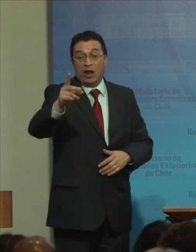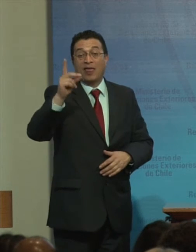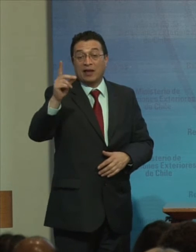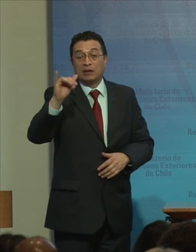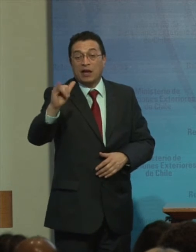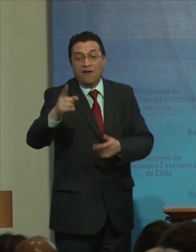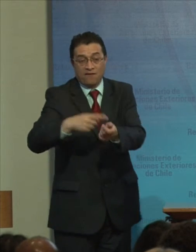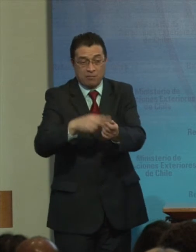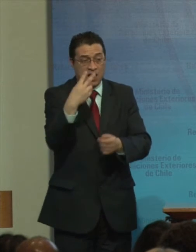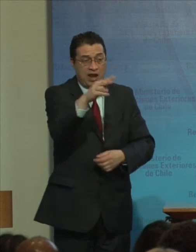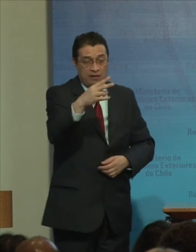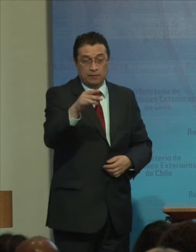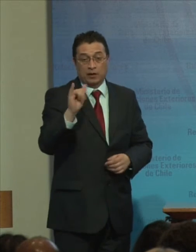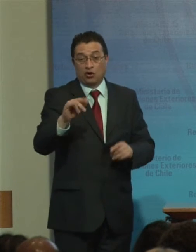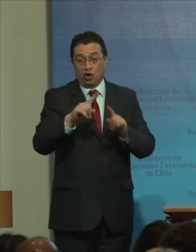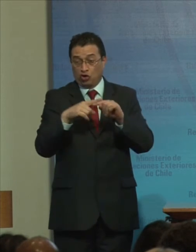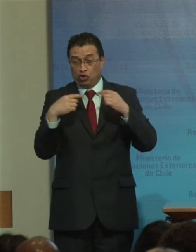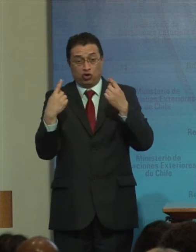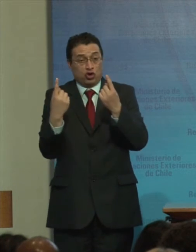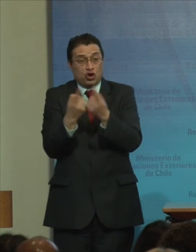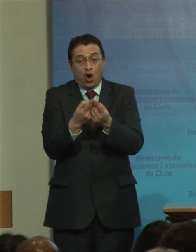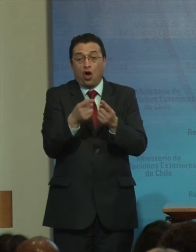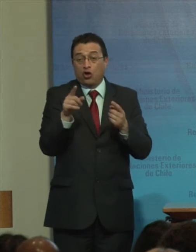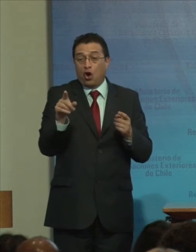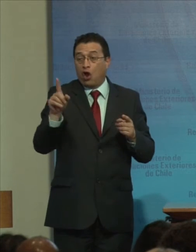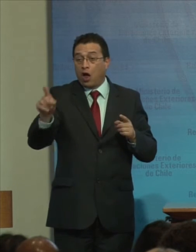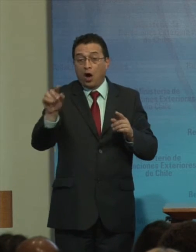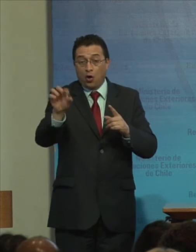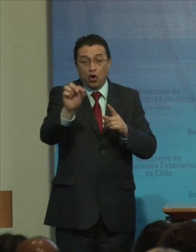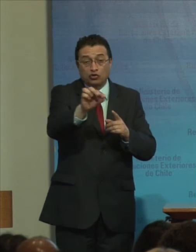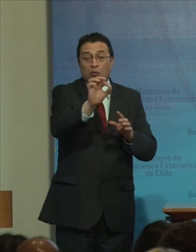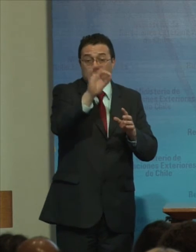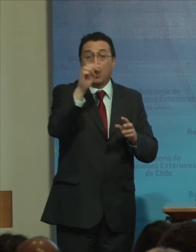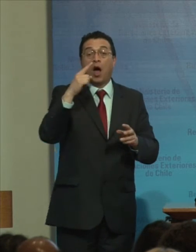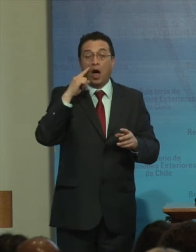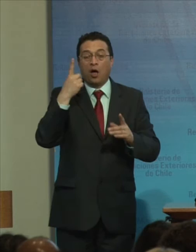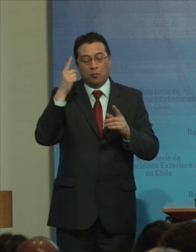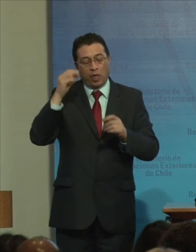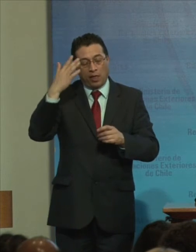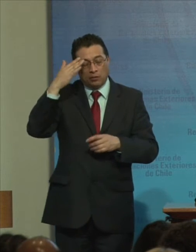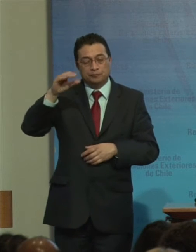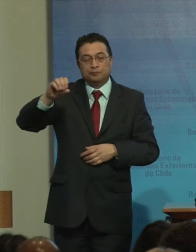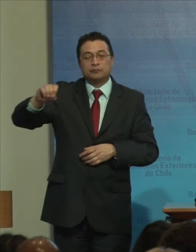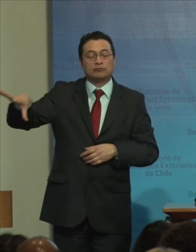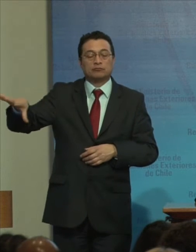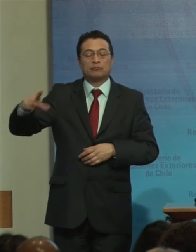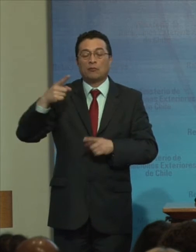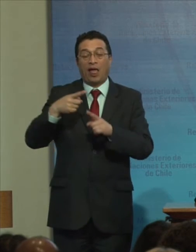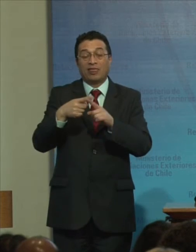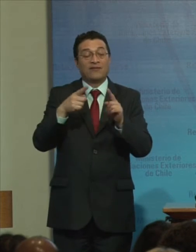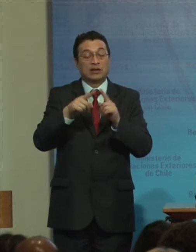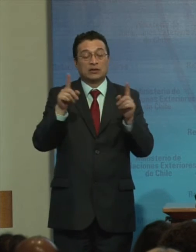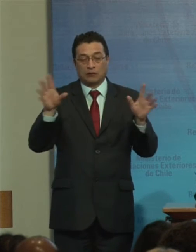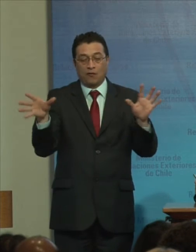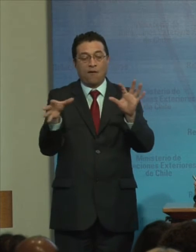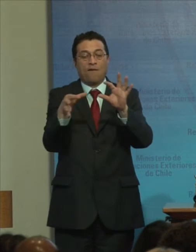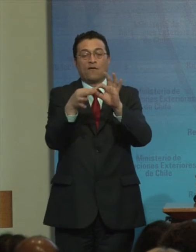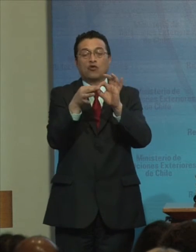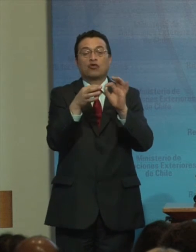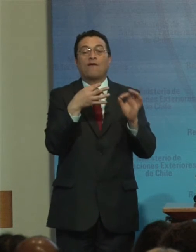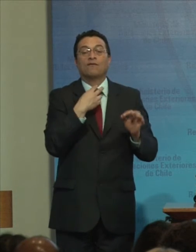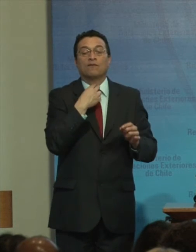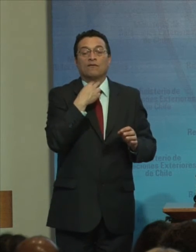familias Sobre todo En los casos En los cuales Ha logrado Dejar de lado Las diferencias Y unificar Sus voces